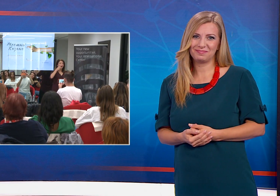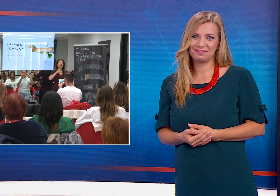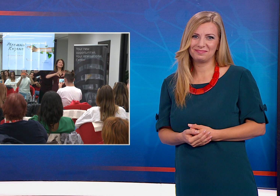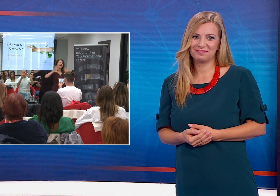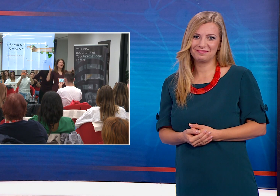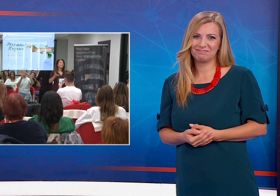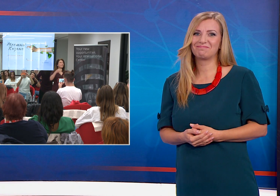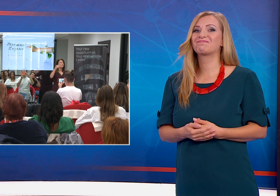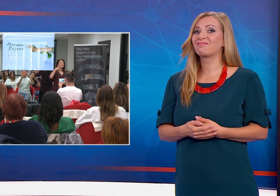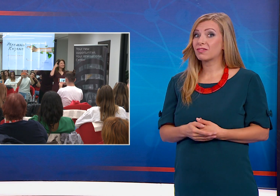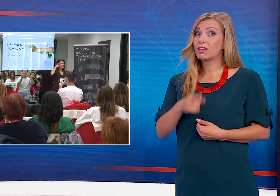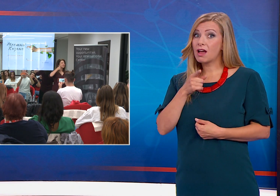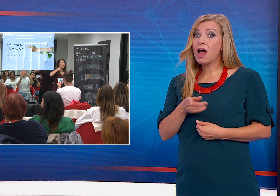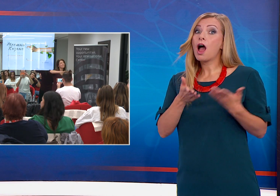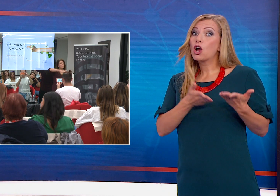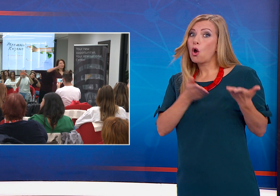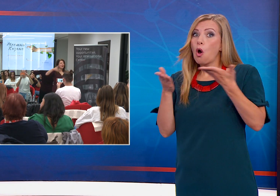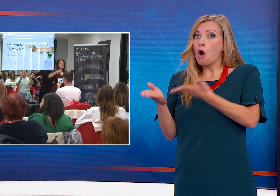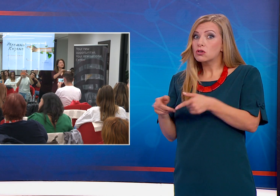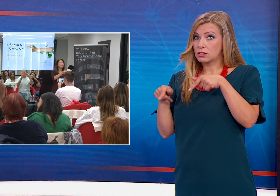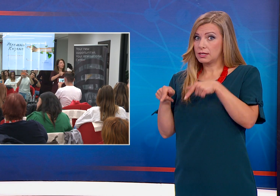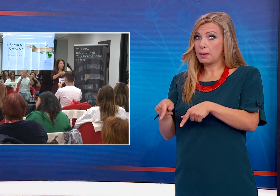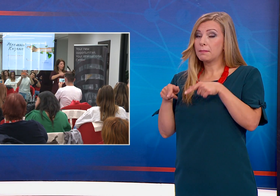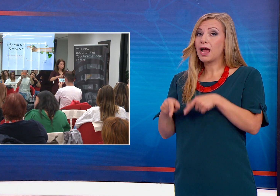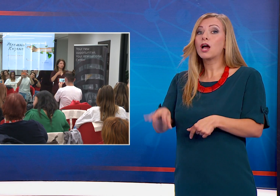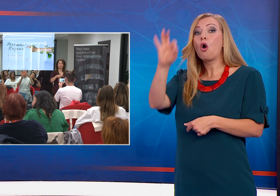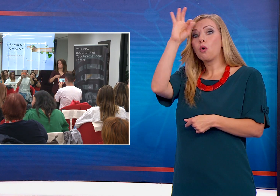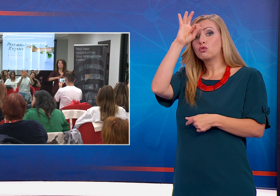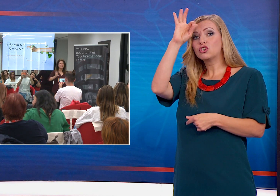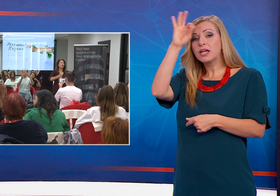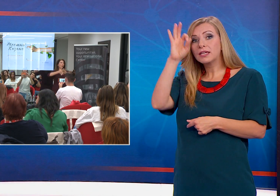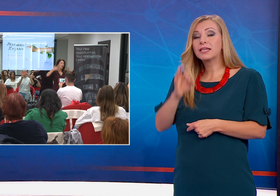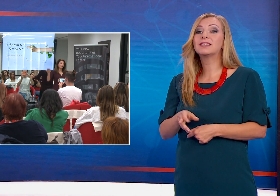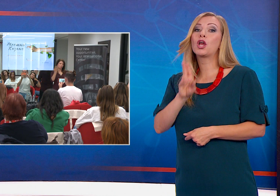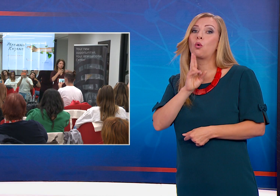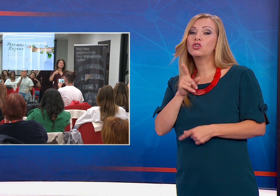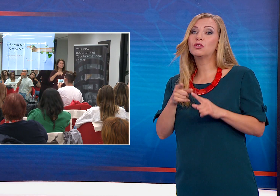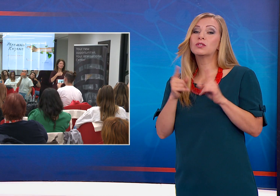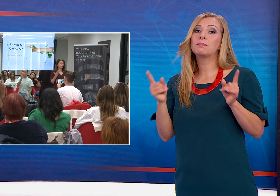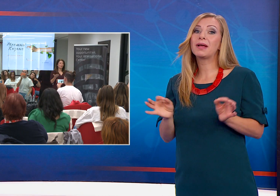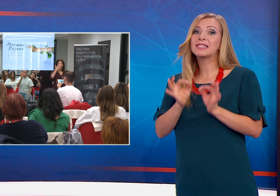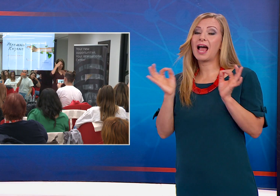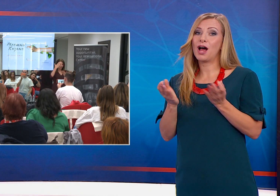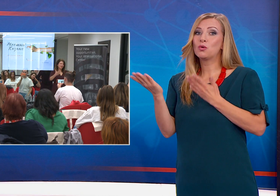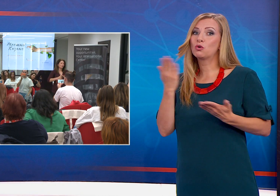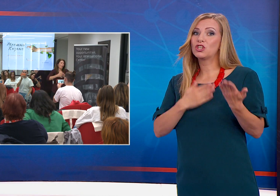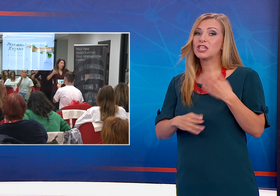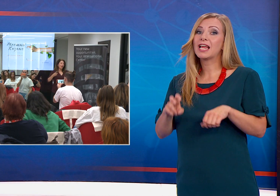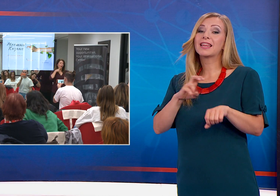Гости на събитието бяха учители и деца от специалното училище за ученици с увреден слух доктор Дечо Денев София.